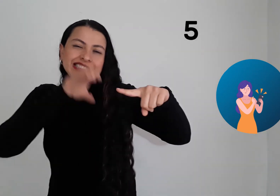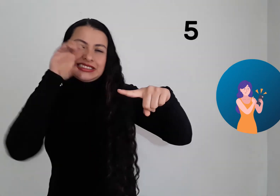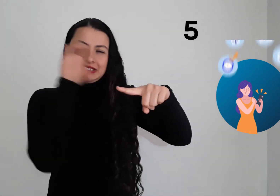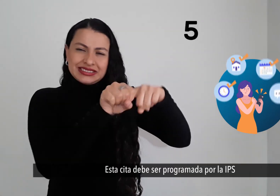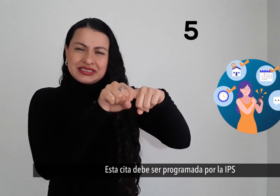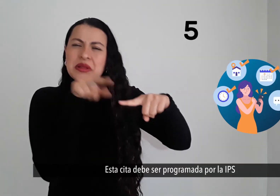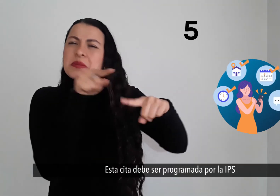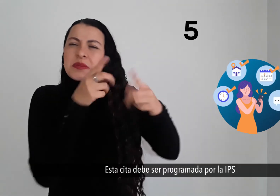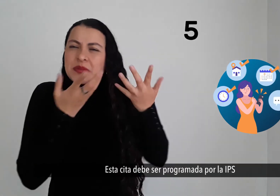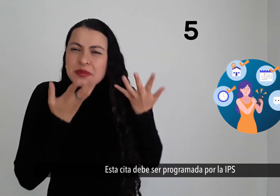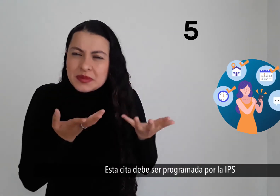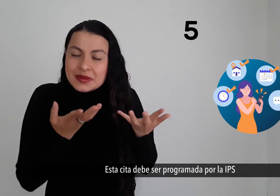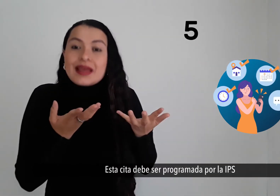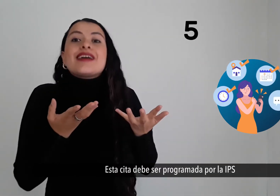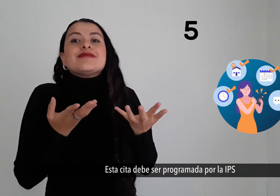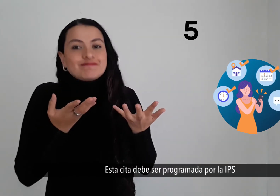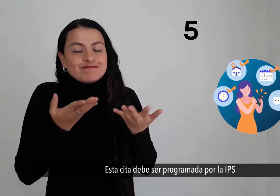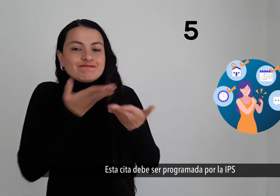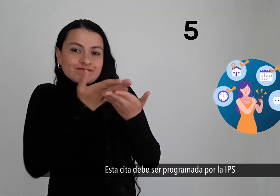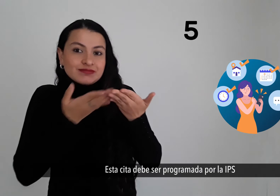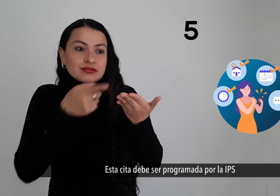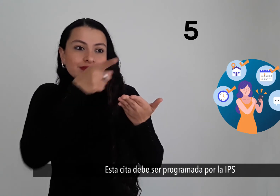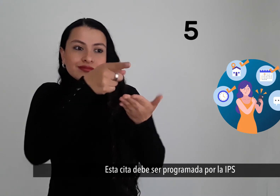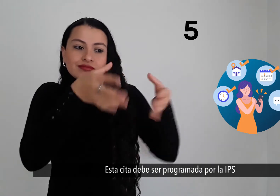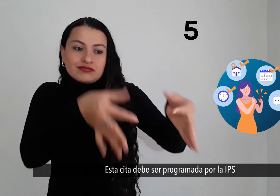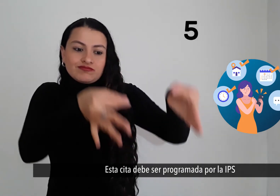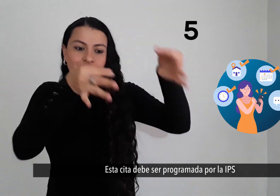Esta cita debe ser programada por la IPS